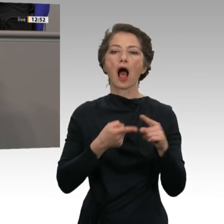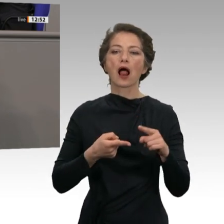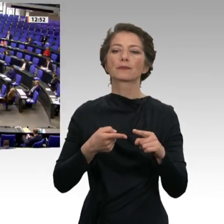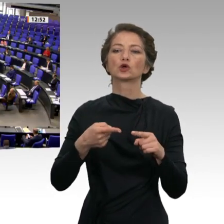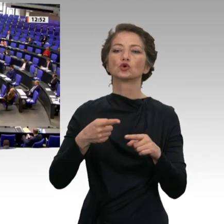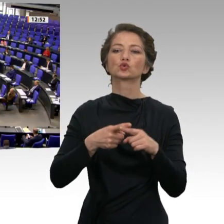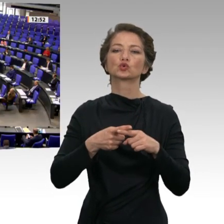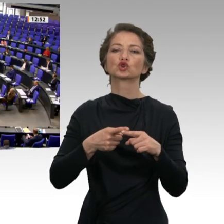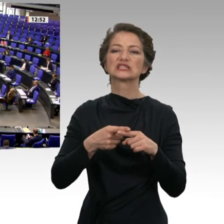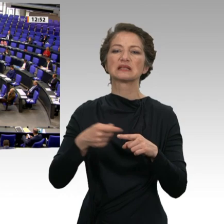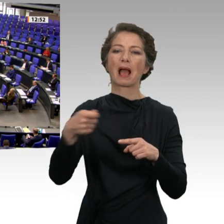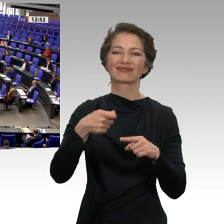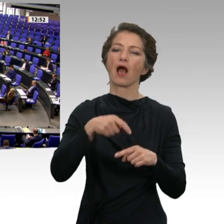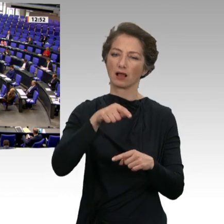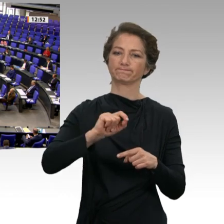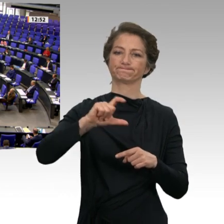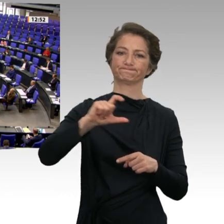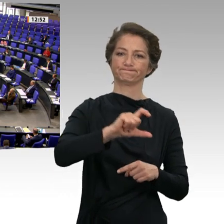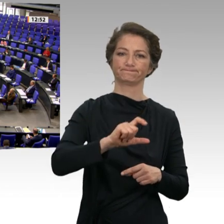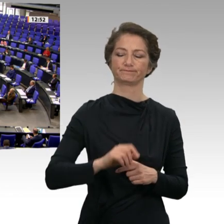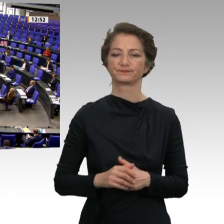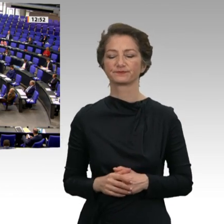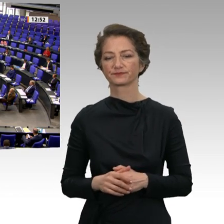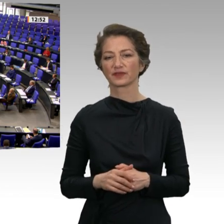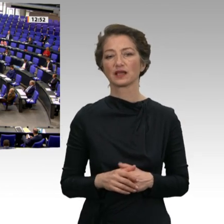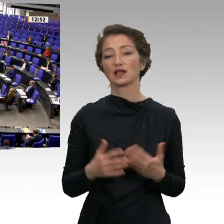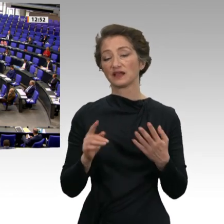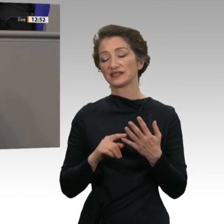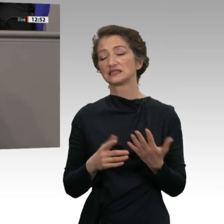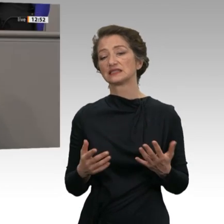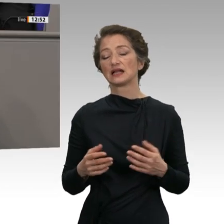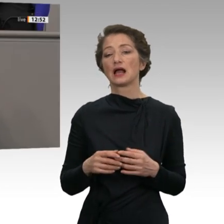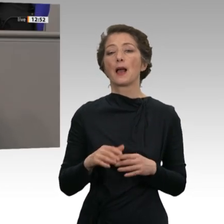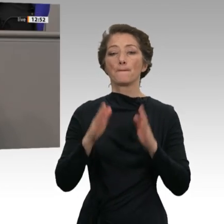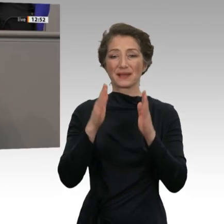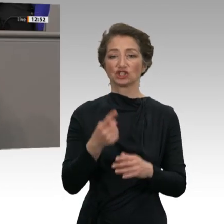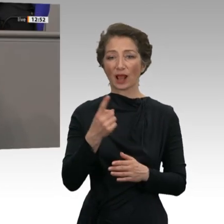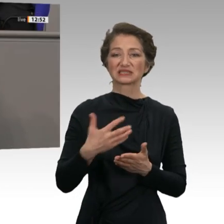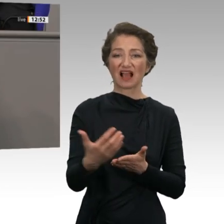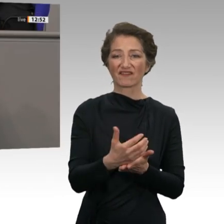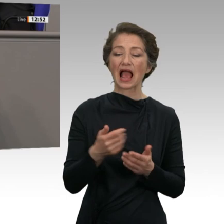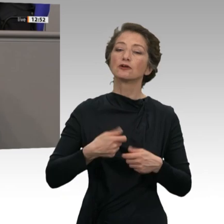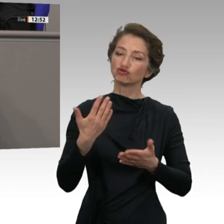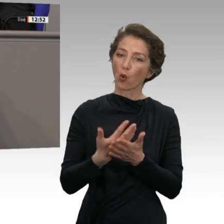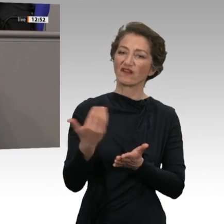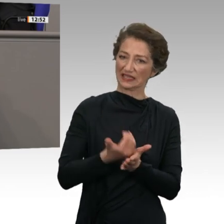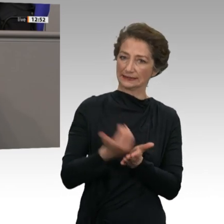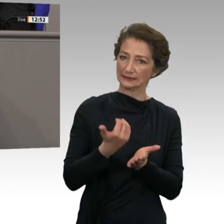Fünftens. Wollen wir alle Menschen mit Erwerbseinkommen in die gesetzliche Rentenversicherung einbeziehen, auch Selbstständige und